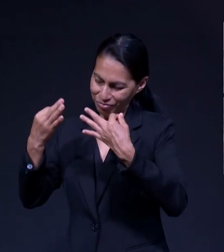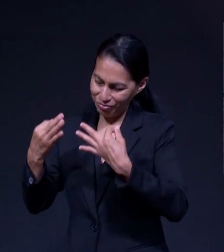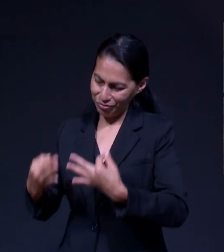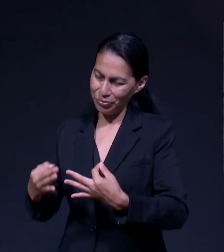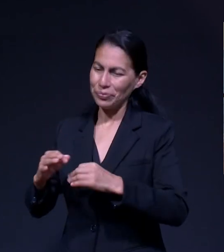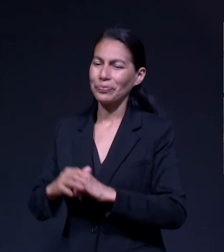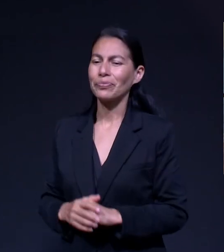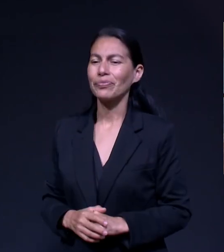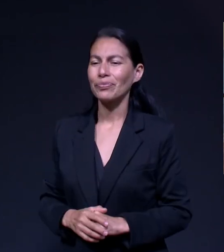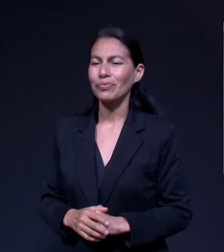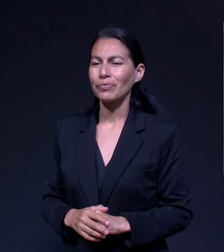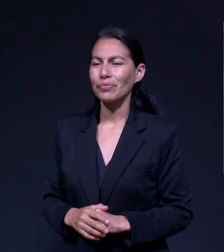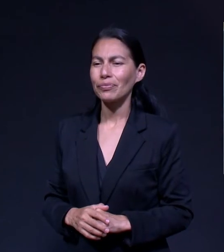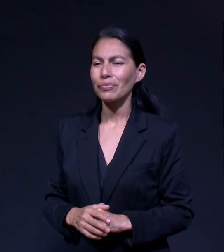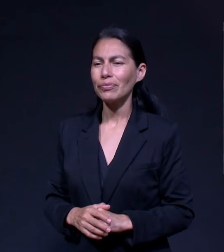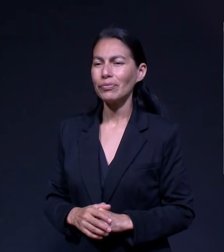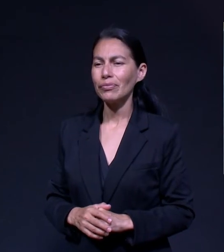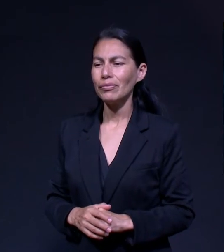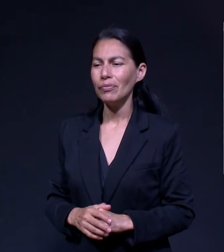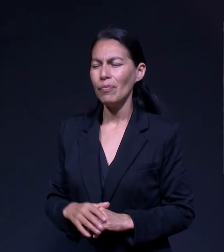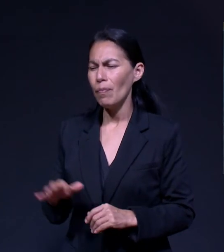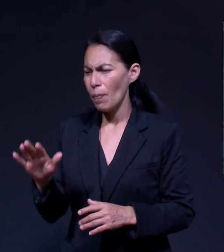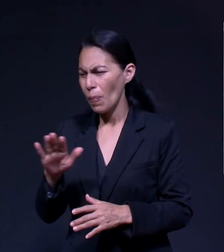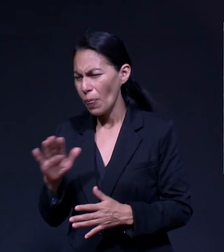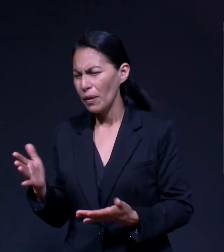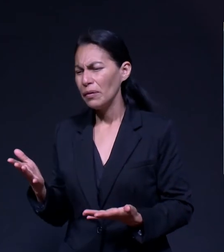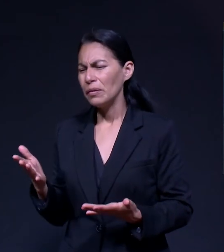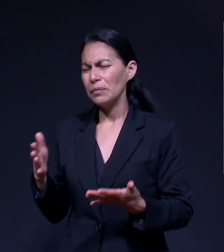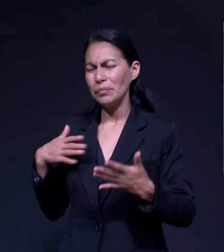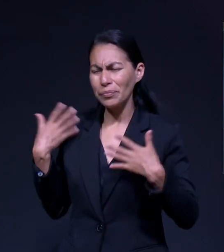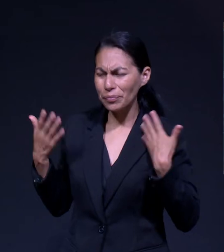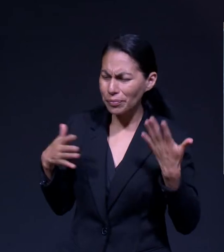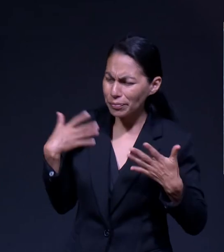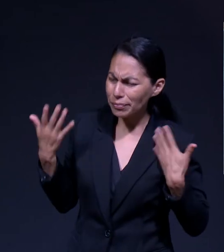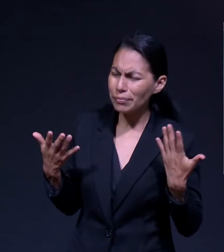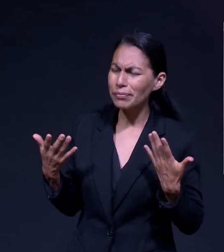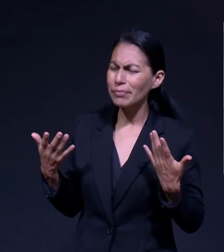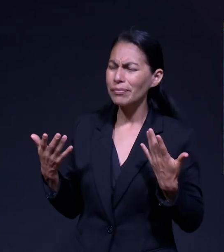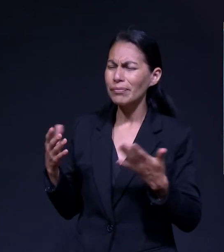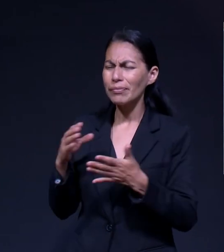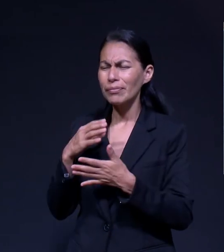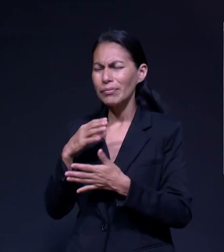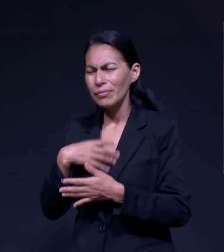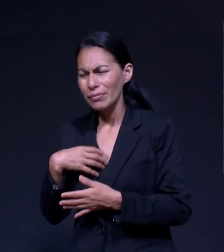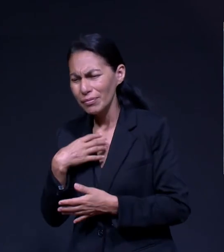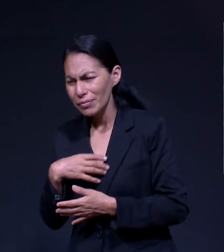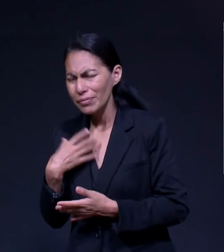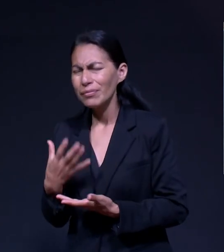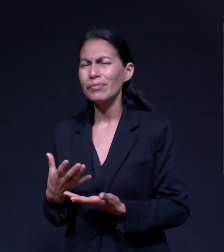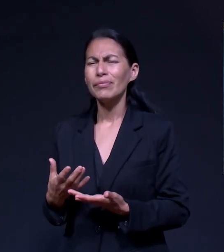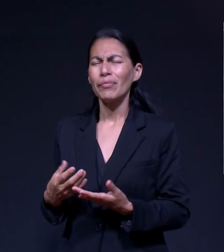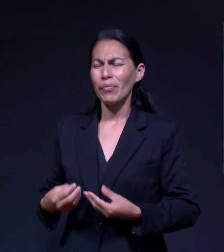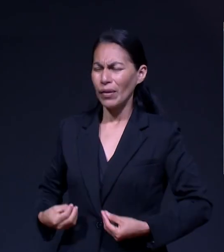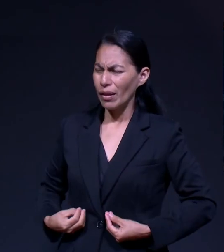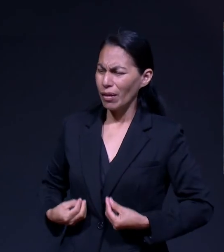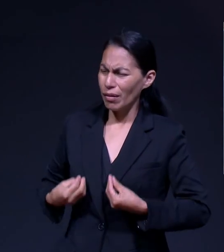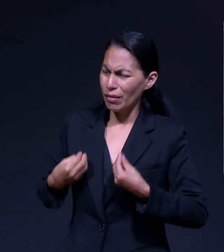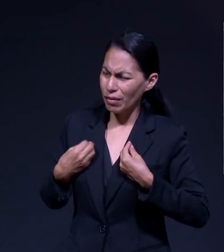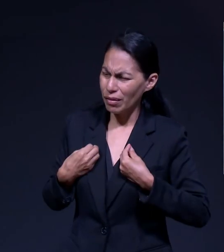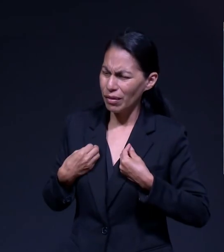palabra También iban a Recibir esa misma Alegría Ese impacto Porque la vida Es una serie De